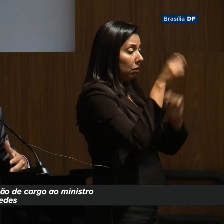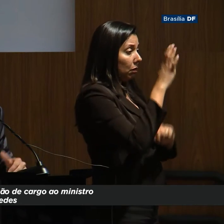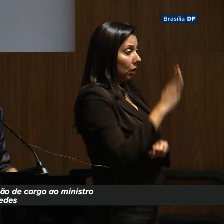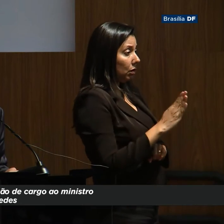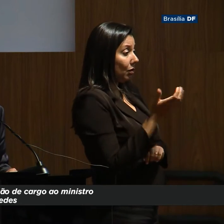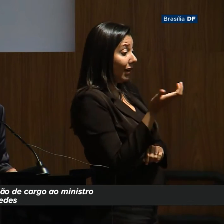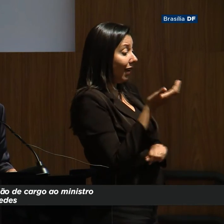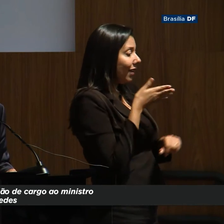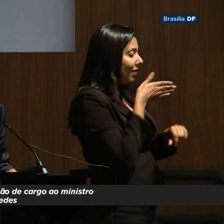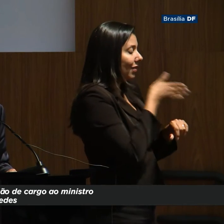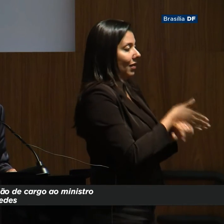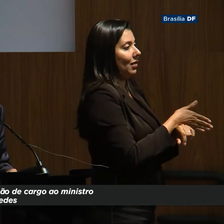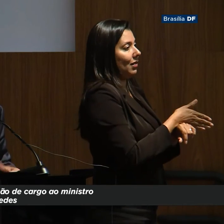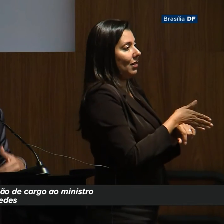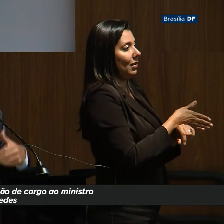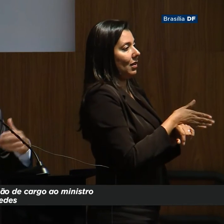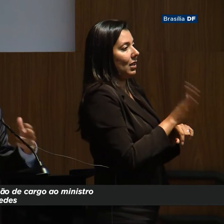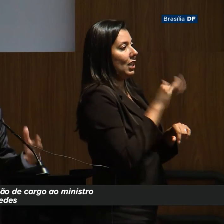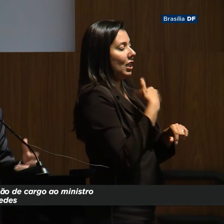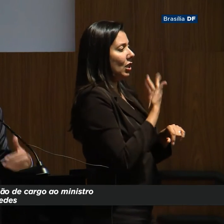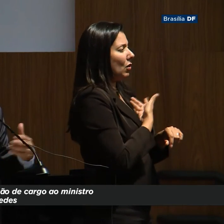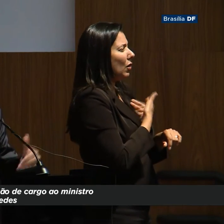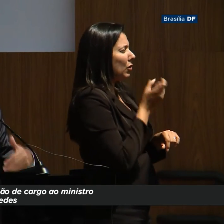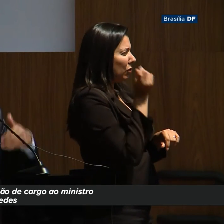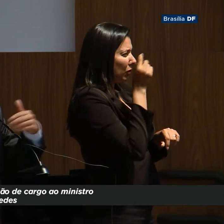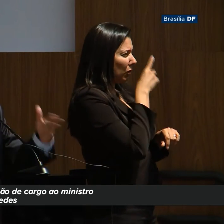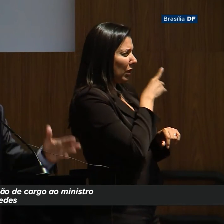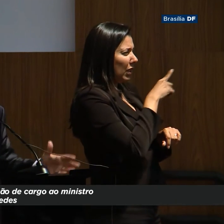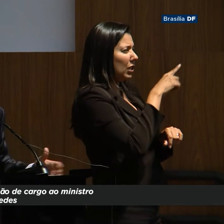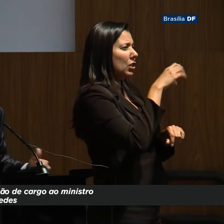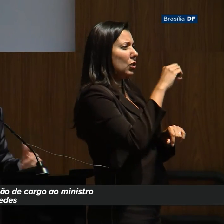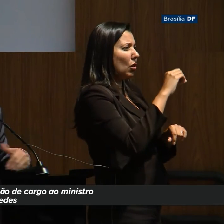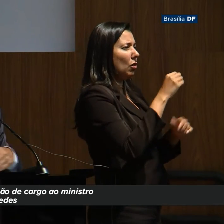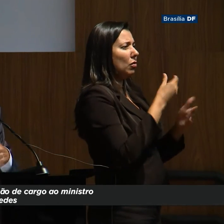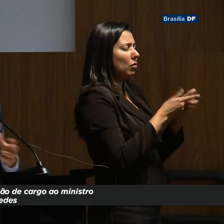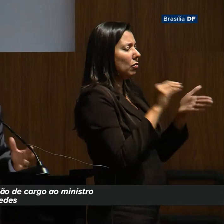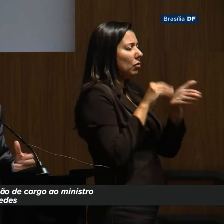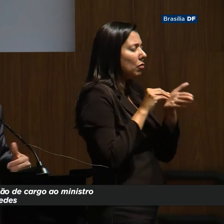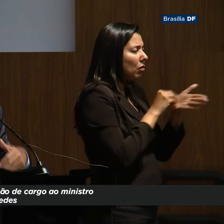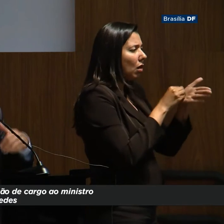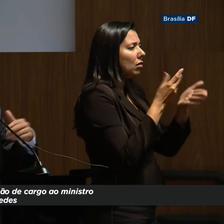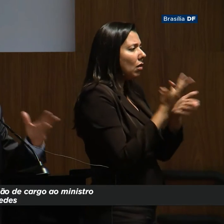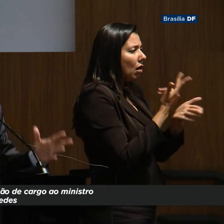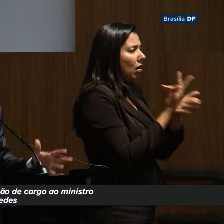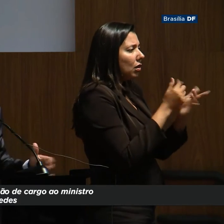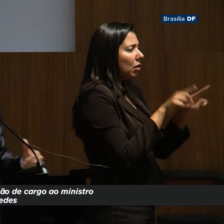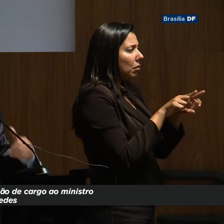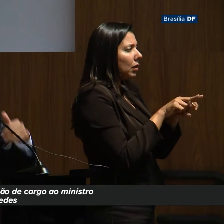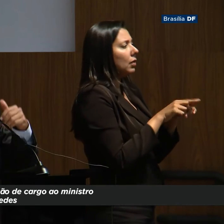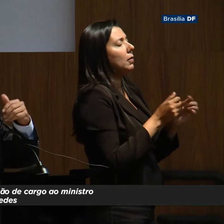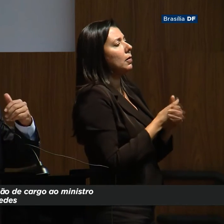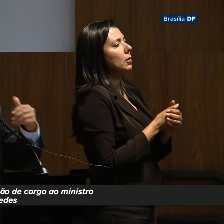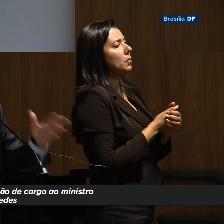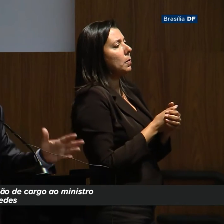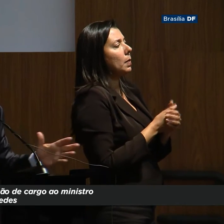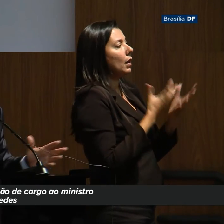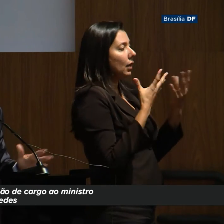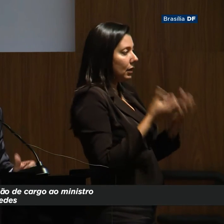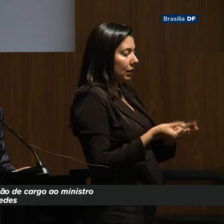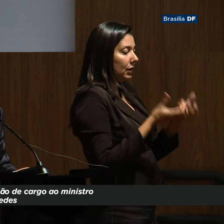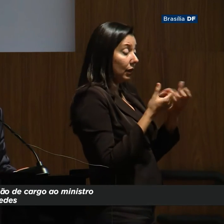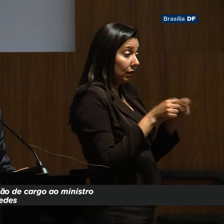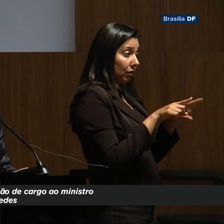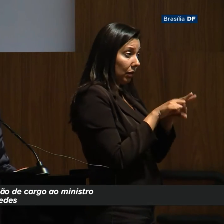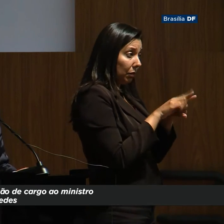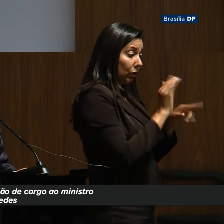querendo entrar e nós com uma dificuldade nova em desregulamentar, uma enorme dificuldade em desregulamentar, em aceitar o